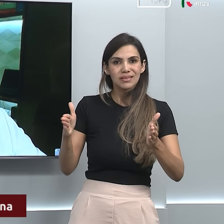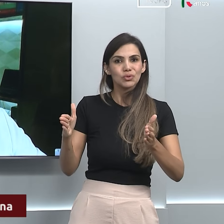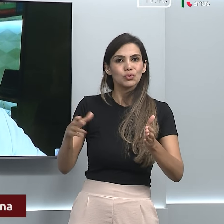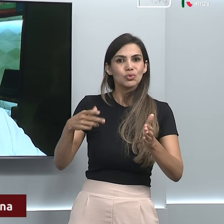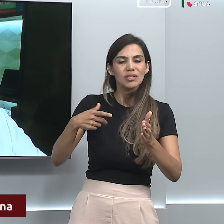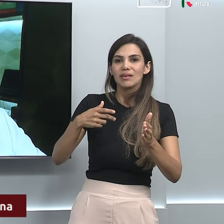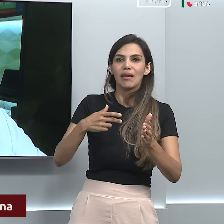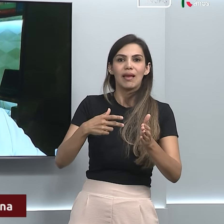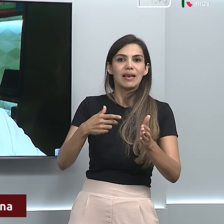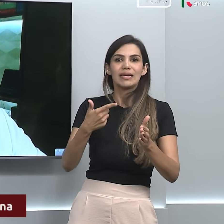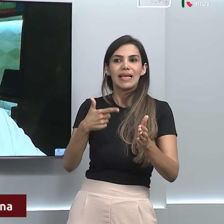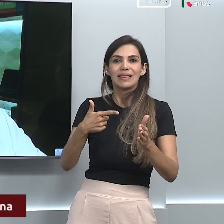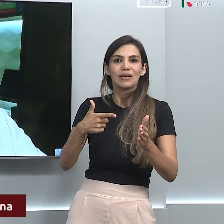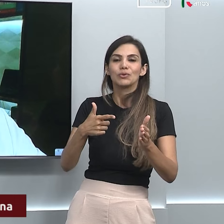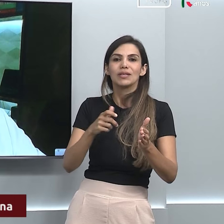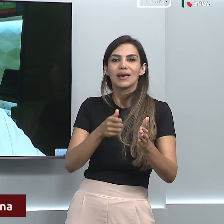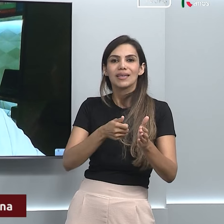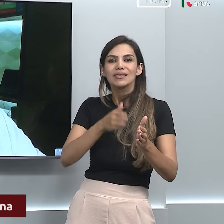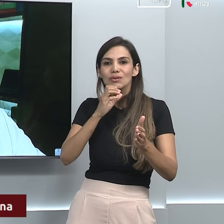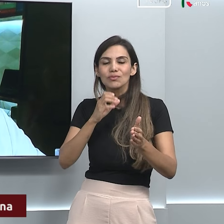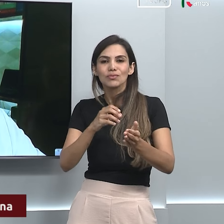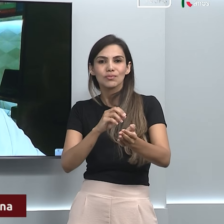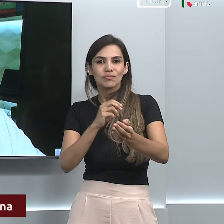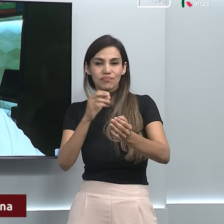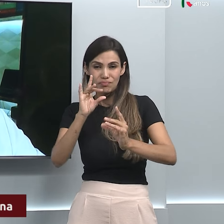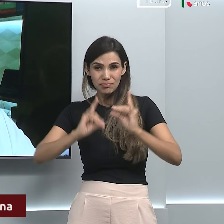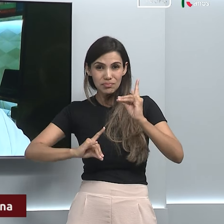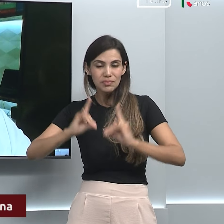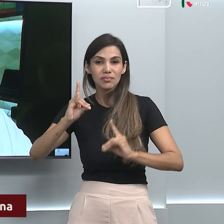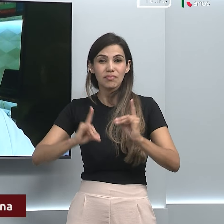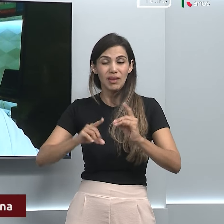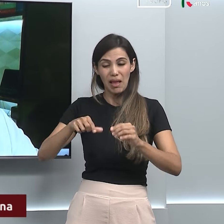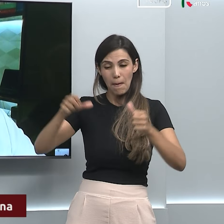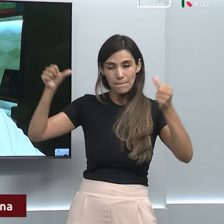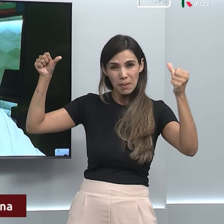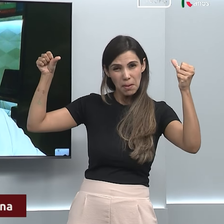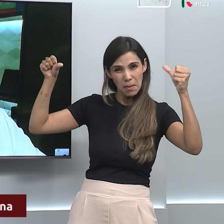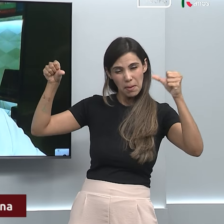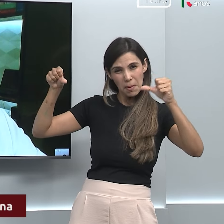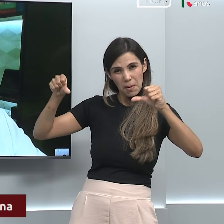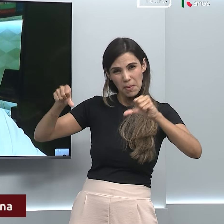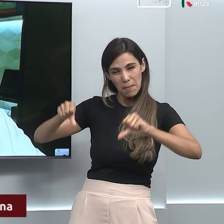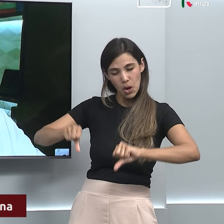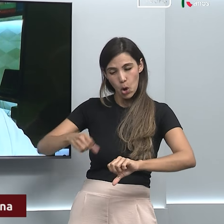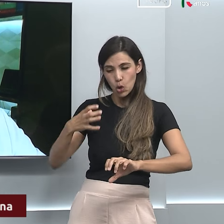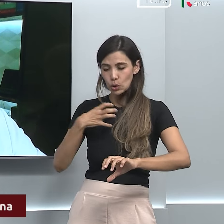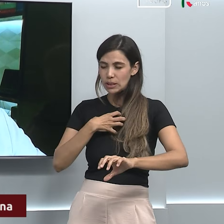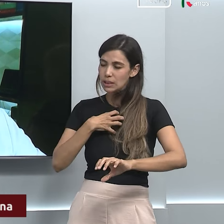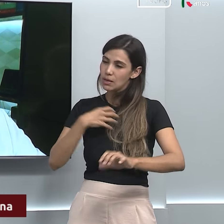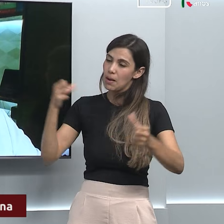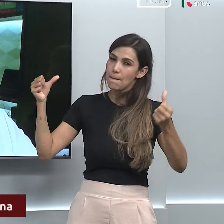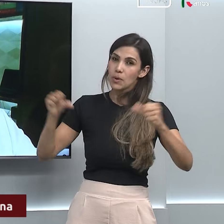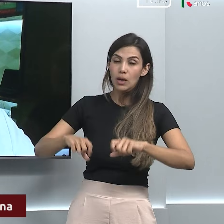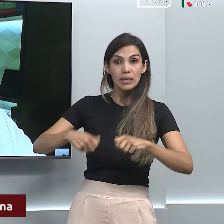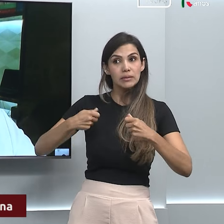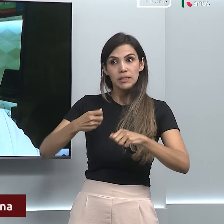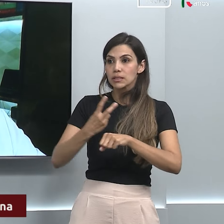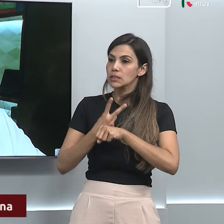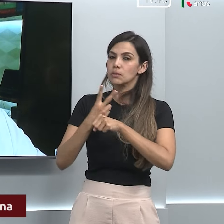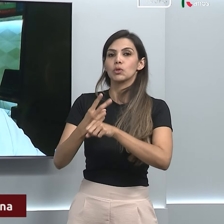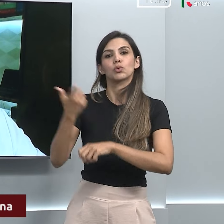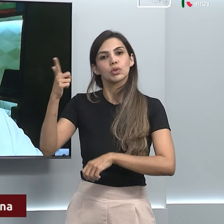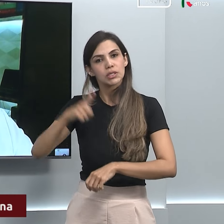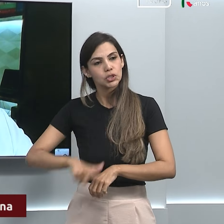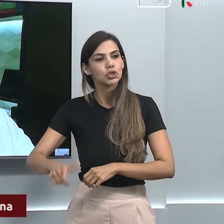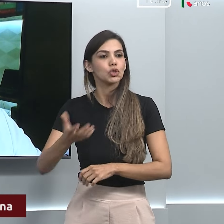na retirada, piorando os sintomas de falta. E aí ele procura novamente o uso da testa.